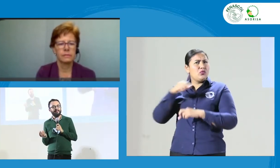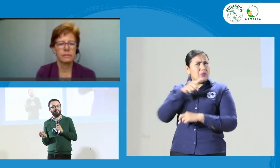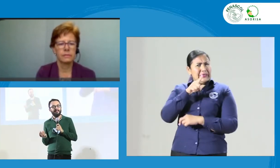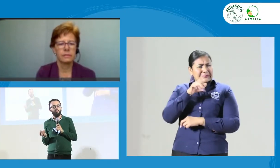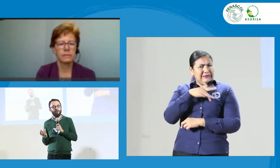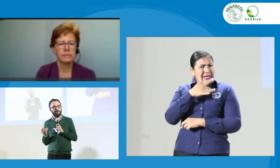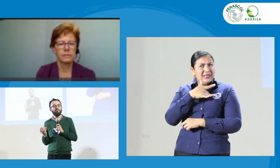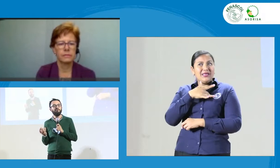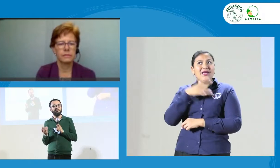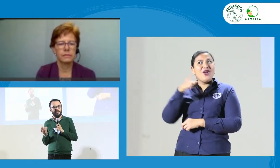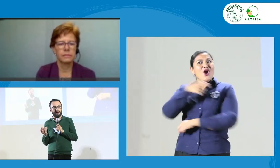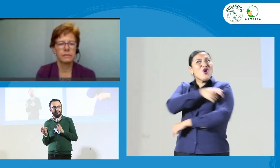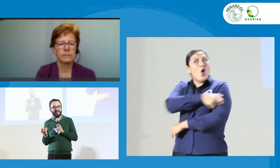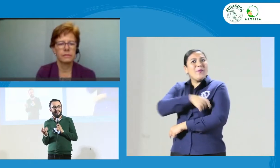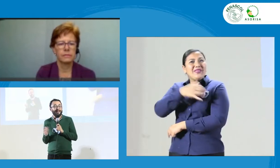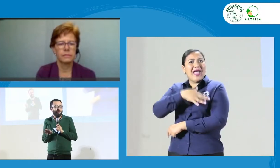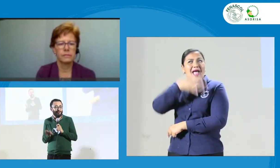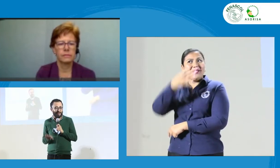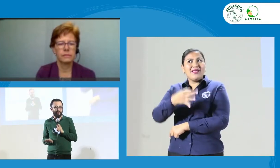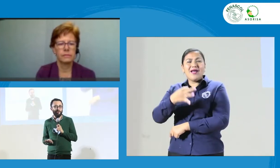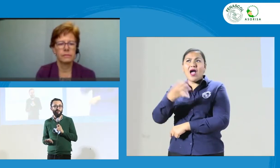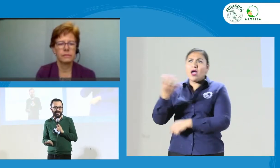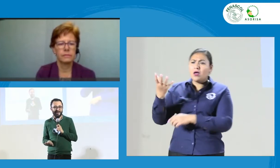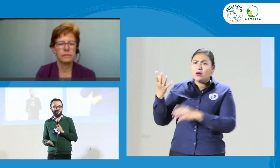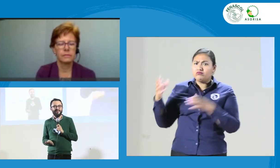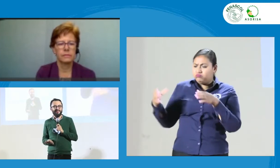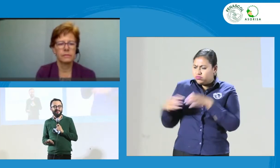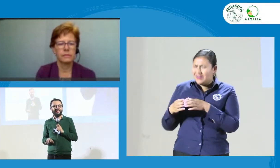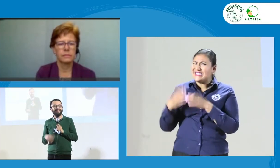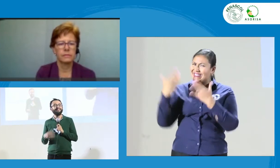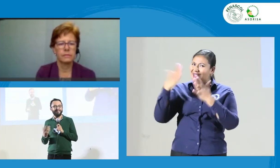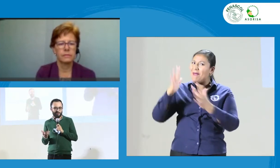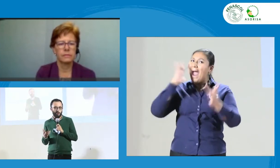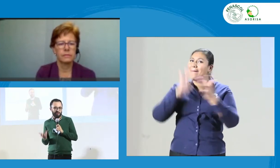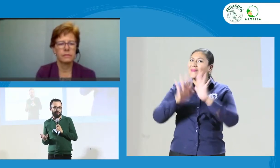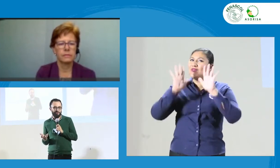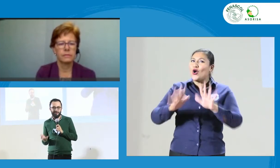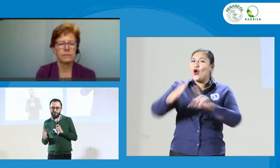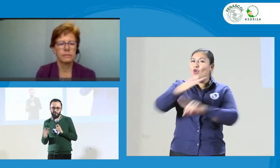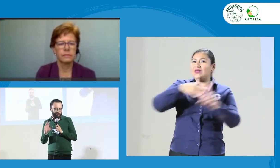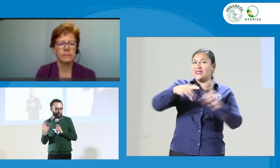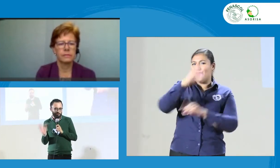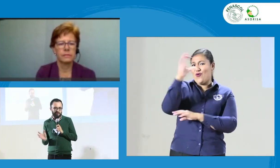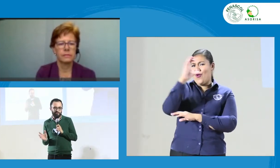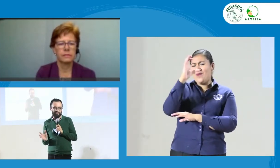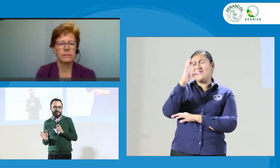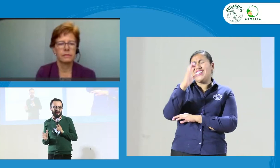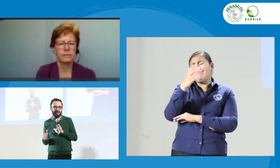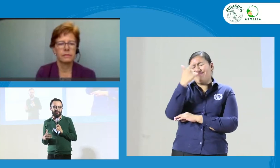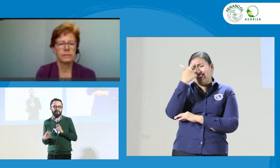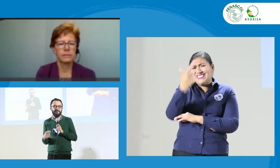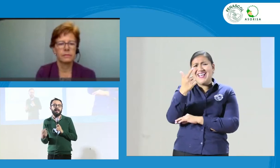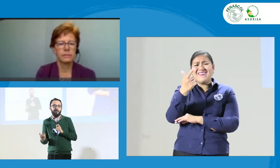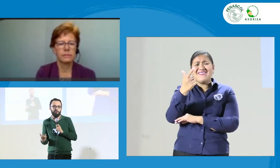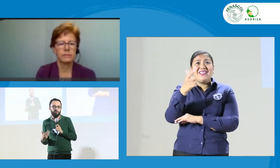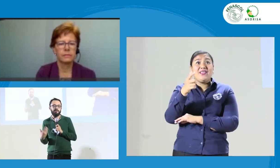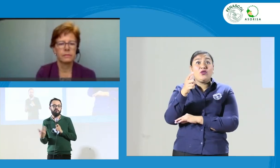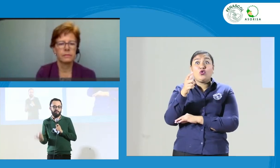ética puede solucionar la aplicabilidad colombiana? Sí, entendiendo esto, ¿no? Que no todos estamos afiliados en